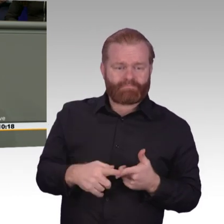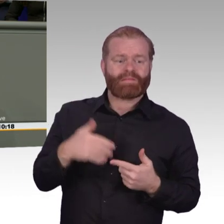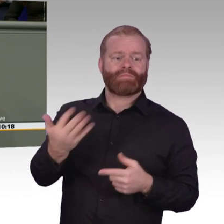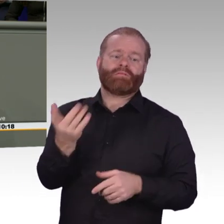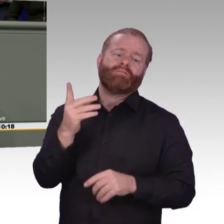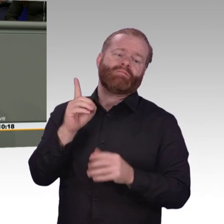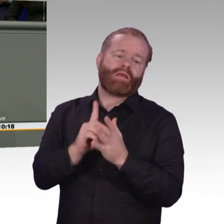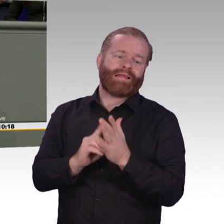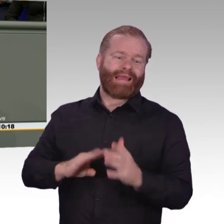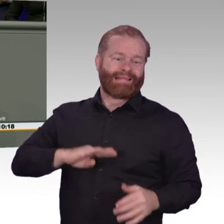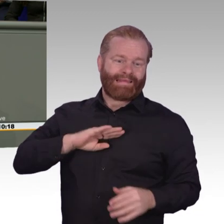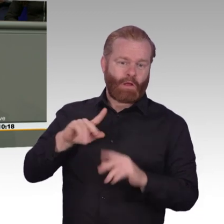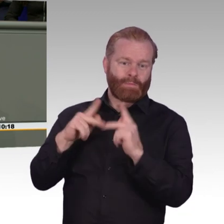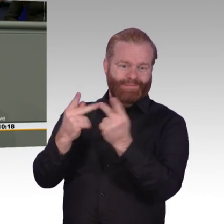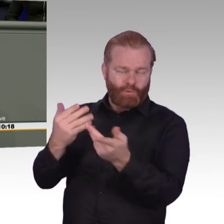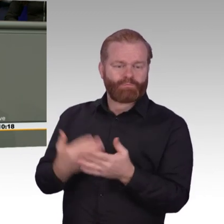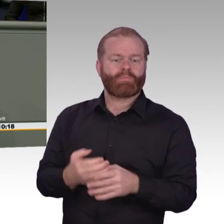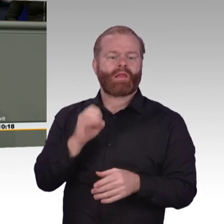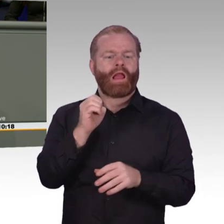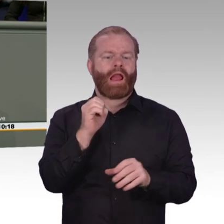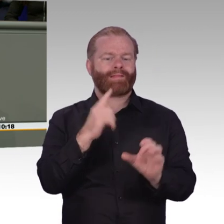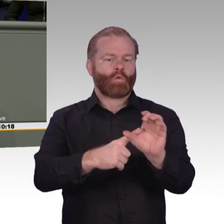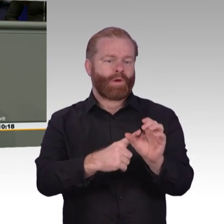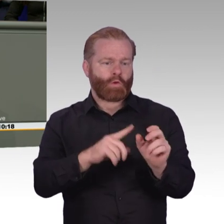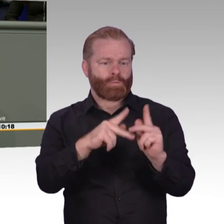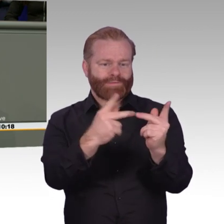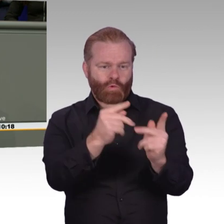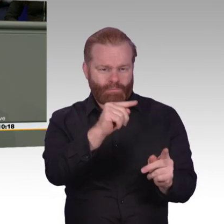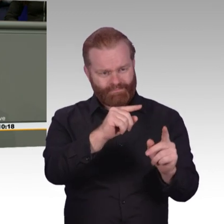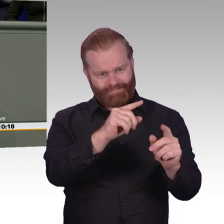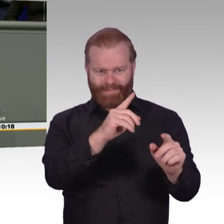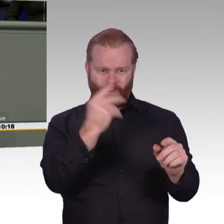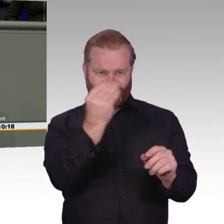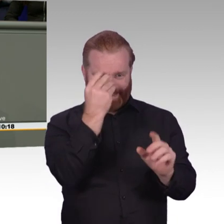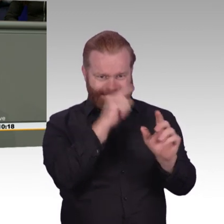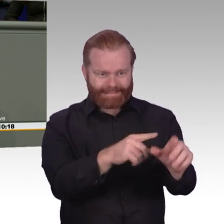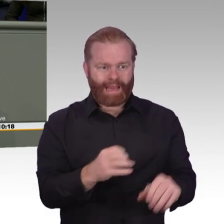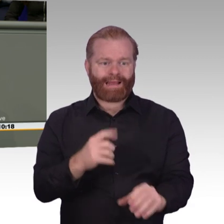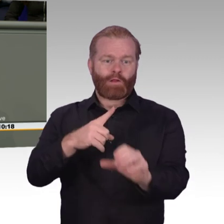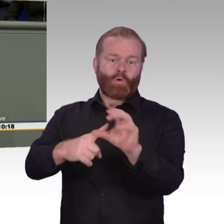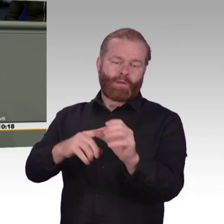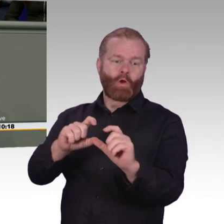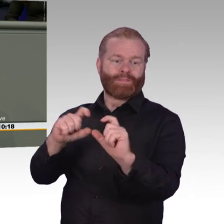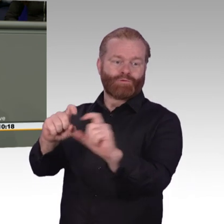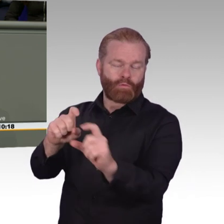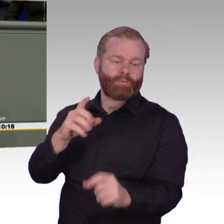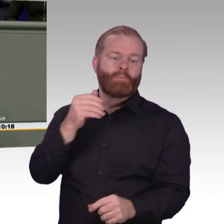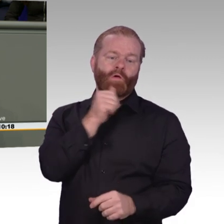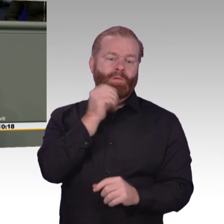Einigkeit besteht nach meiner Wahrnehmung darin, dass die künstliche Intelligenz kommt und es die Digitalisierung in der Fläche